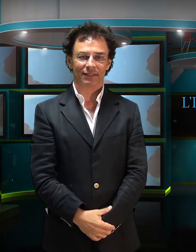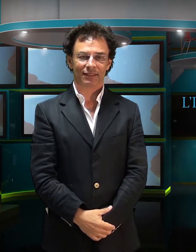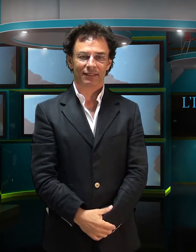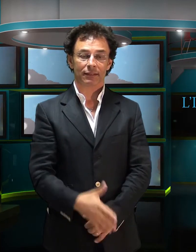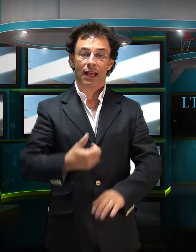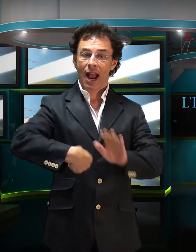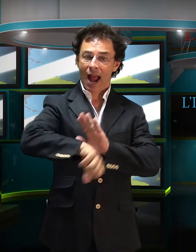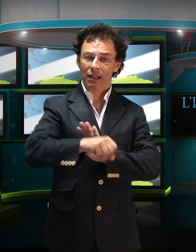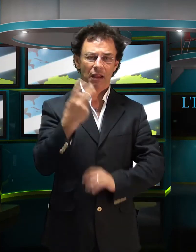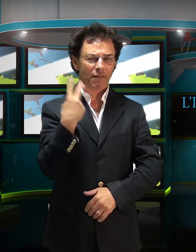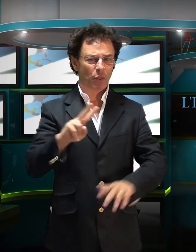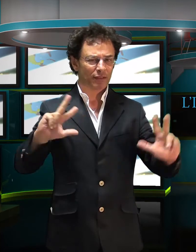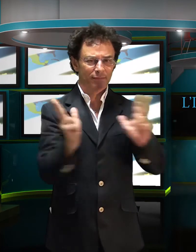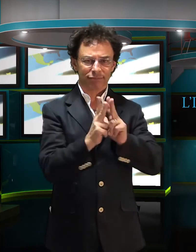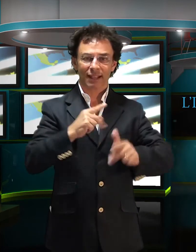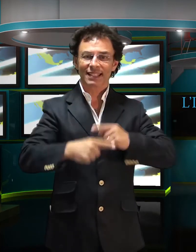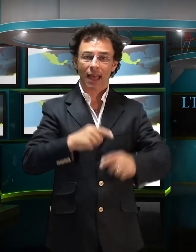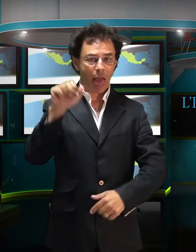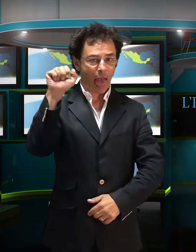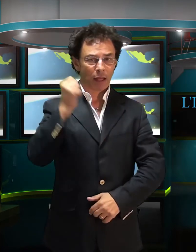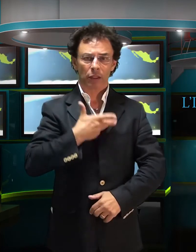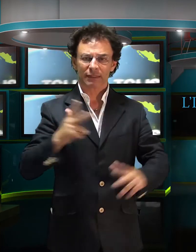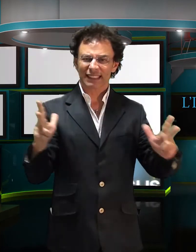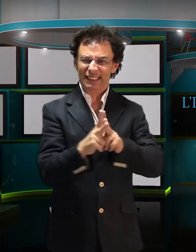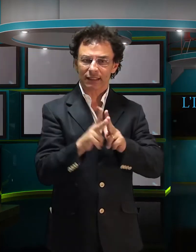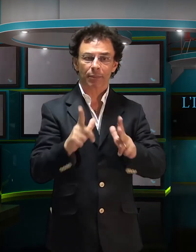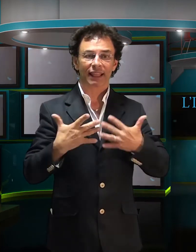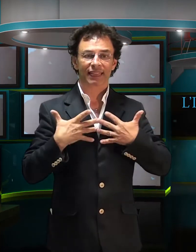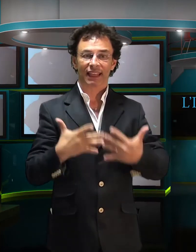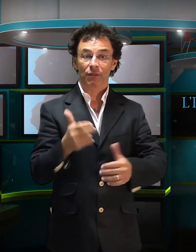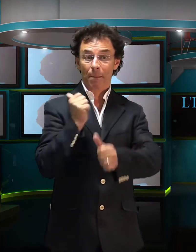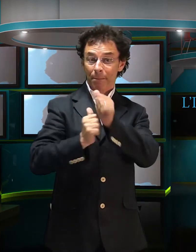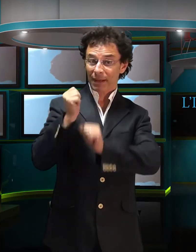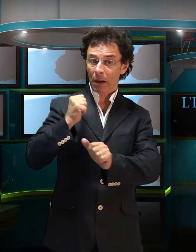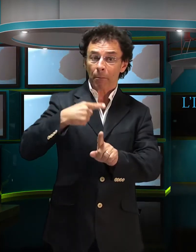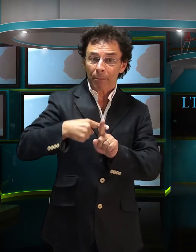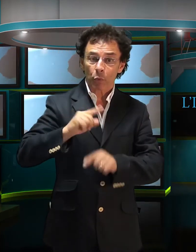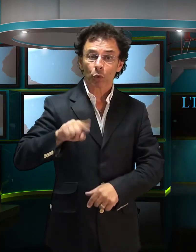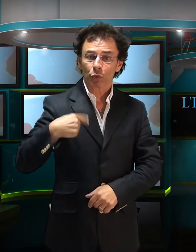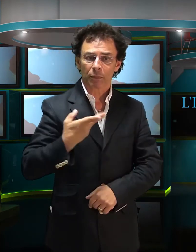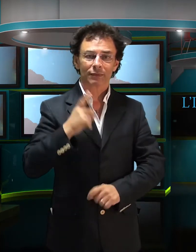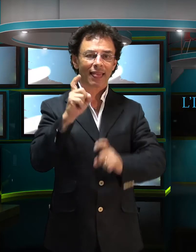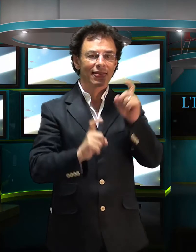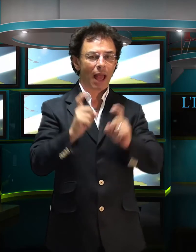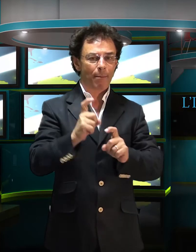Calcio violento in Serie A. Scontri tra tifosi prima e dopo il derby tra Roma e Lazio.